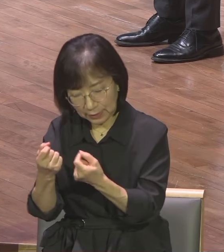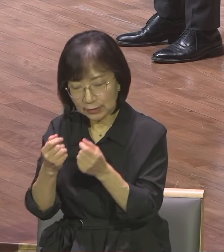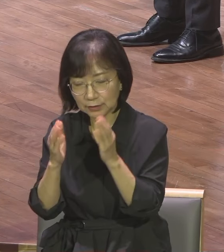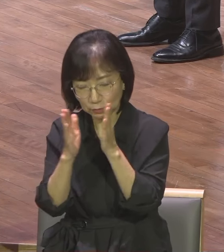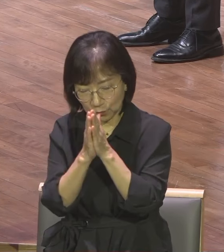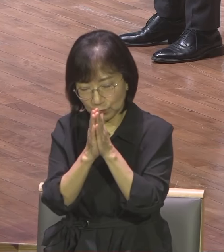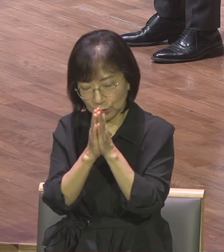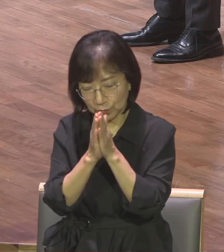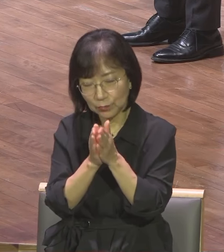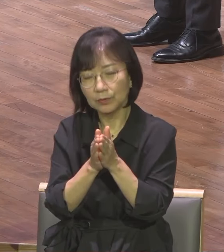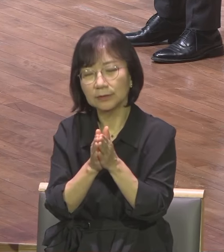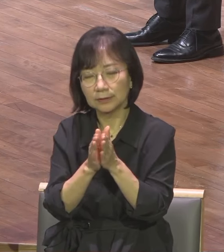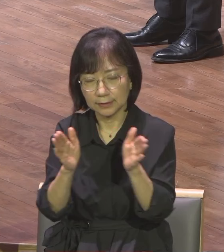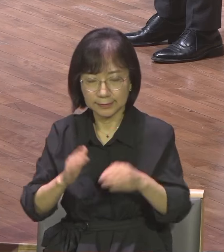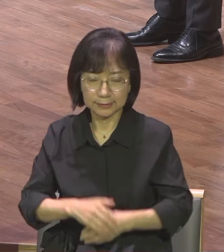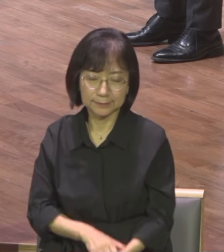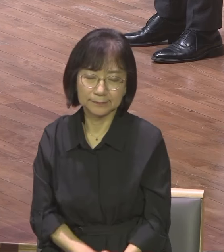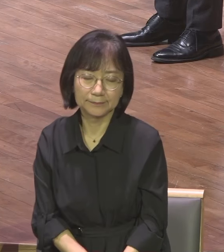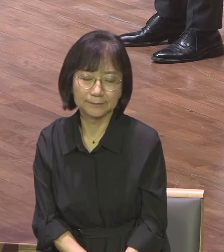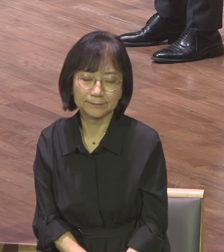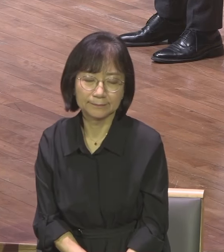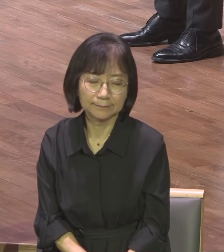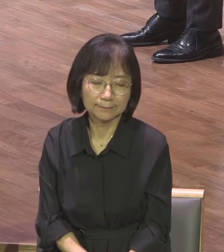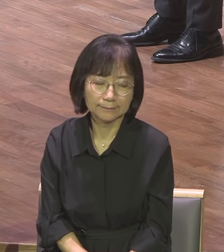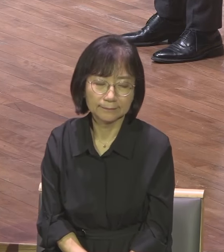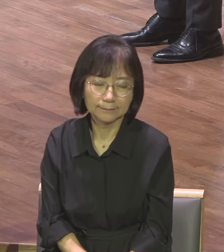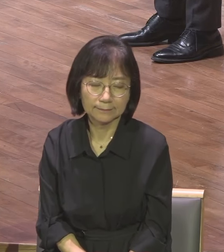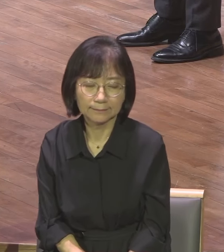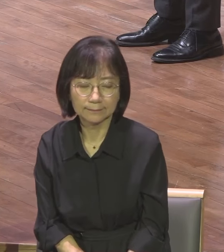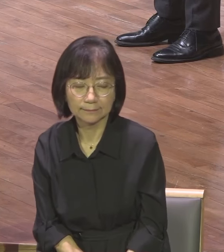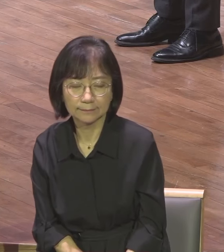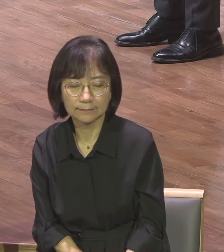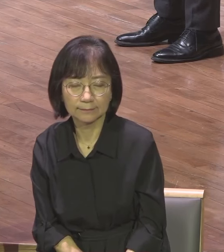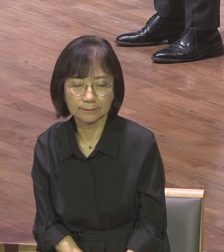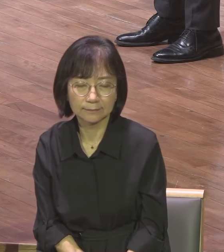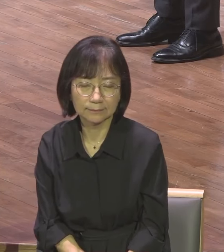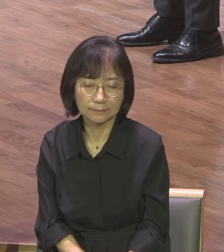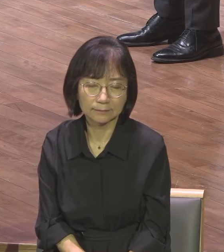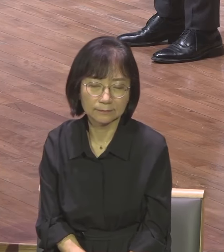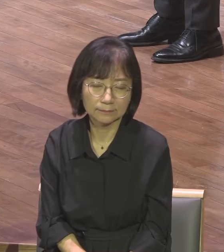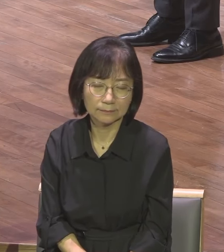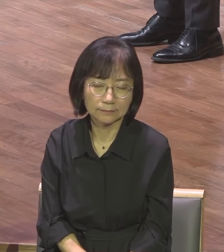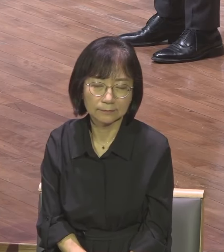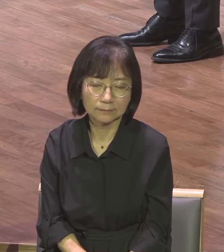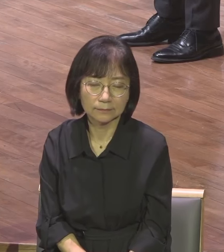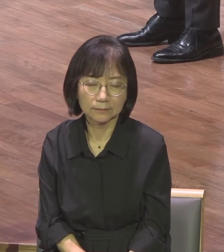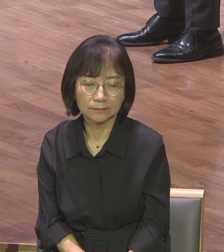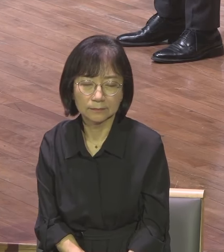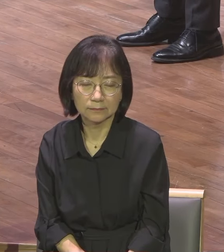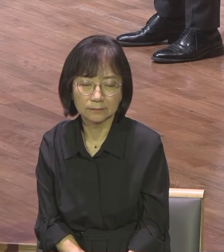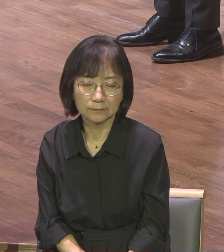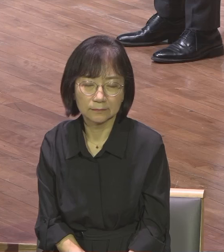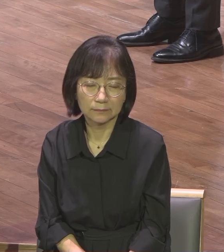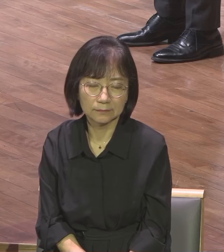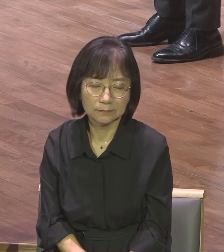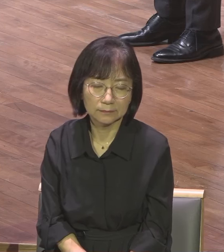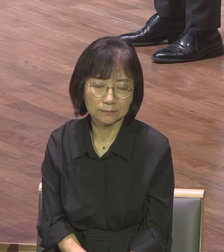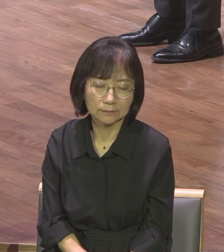주여 하나님 아버지 전도자로 살기를 원합니다 전도하기를 원합니다 전도에 머물던